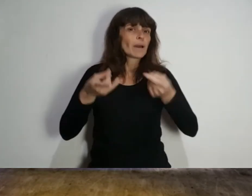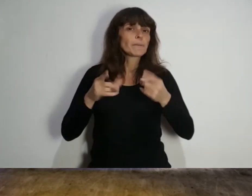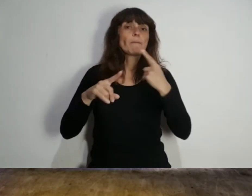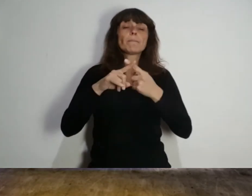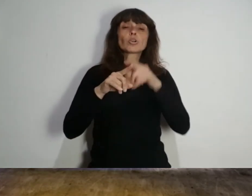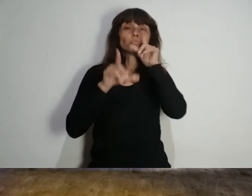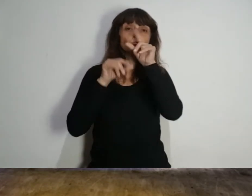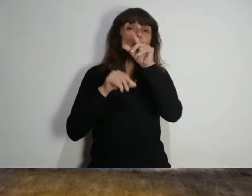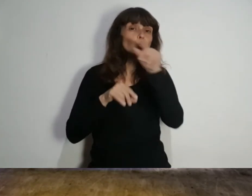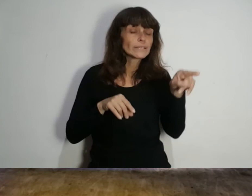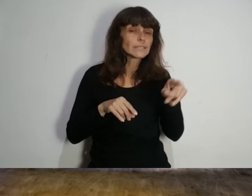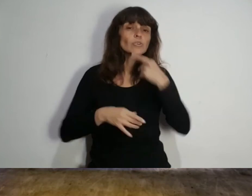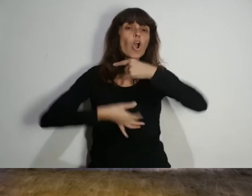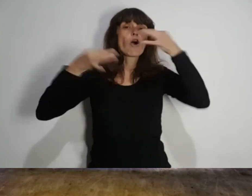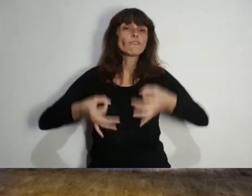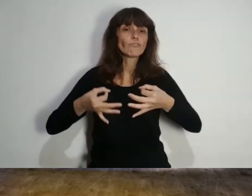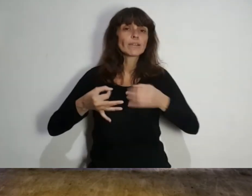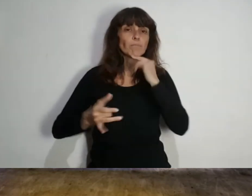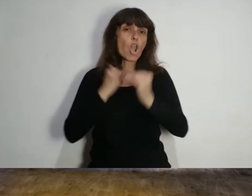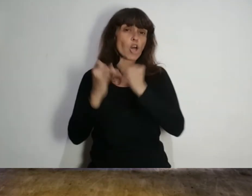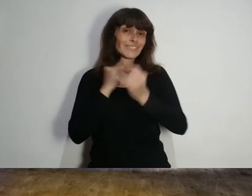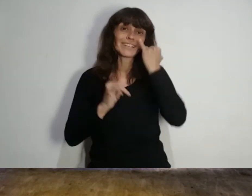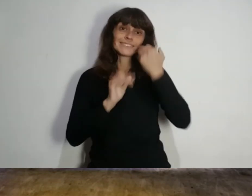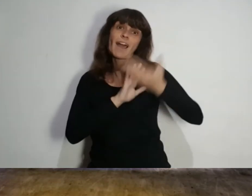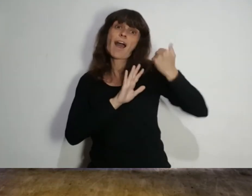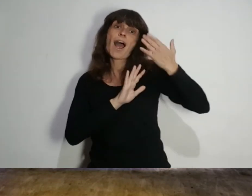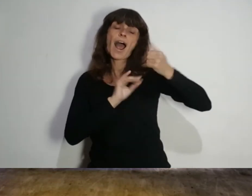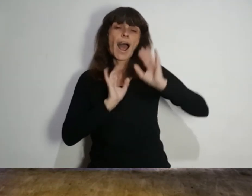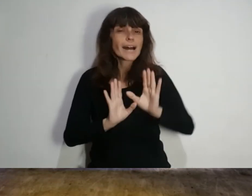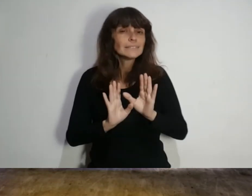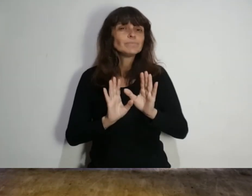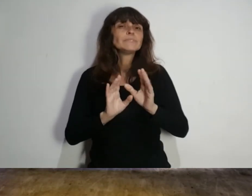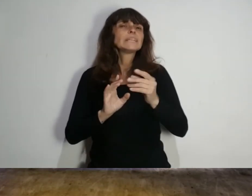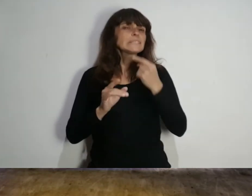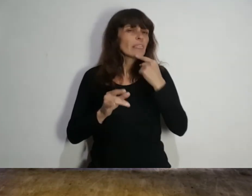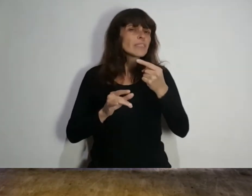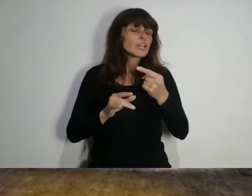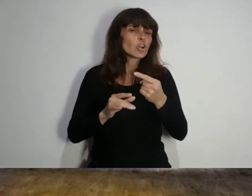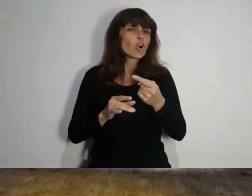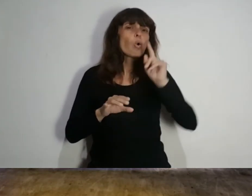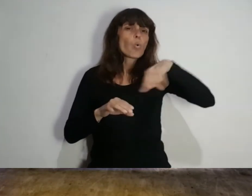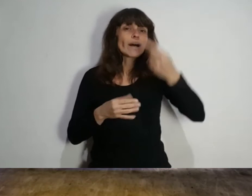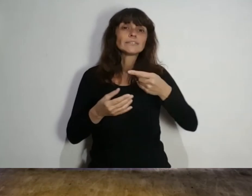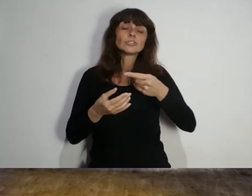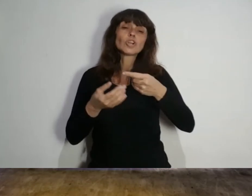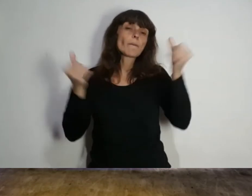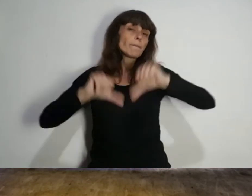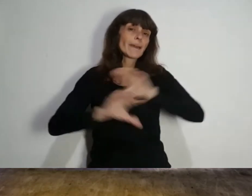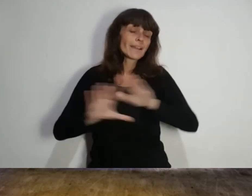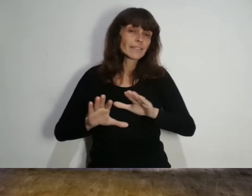en su cuenta de Twitter confirmó la noticia que había dado a entender una vez fue eliminado